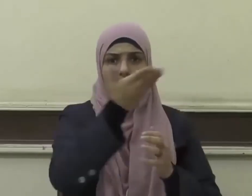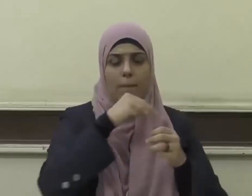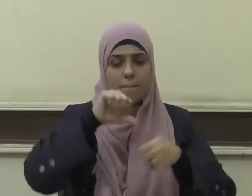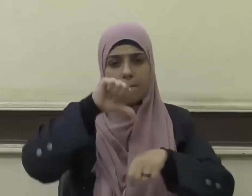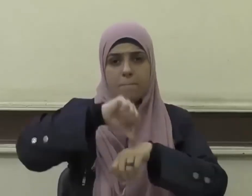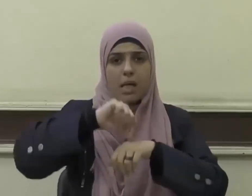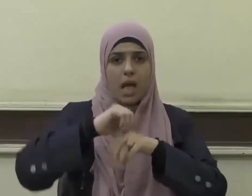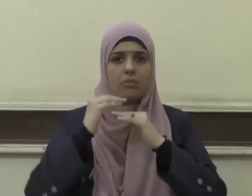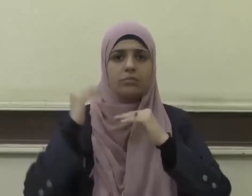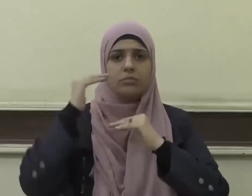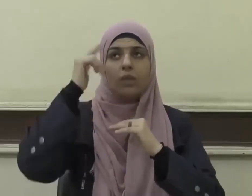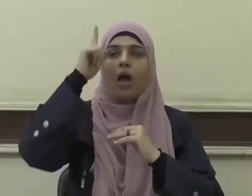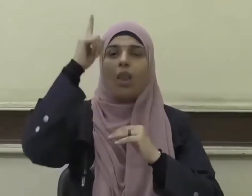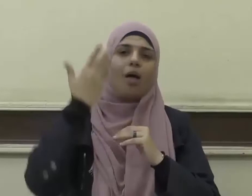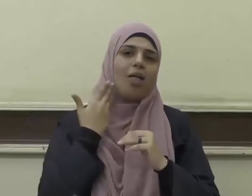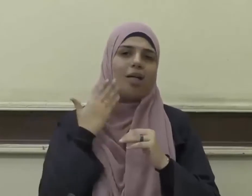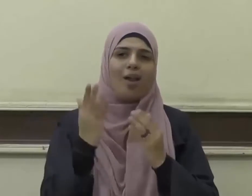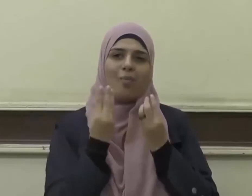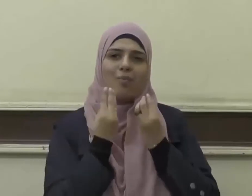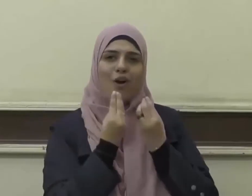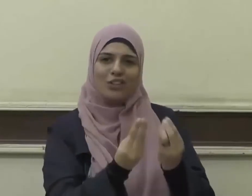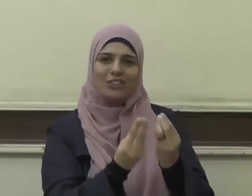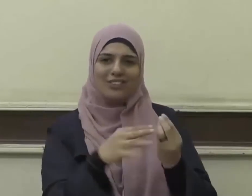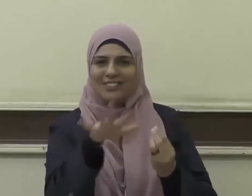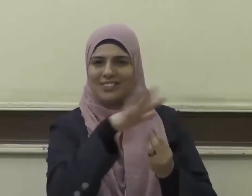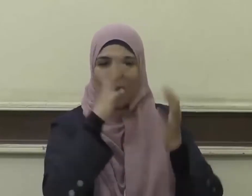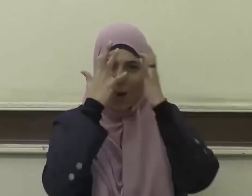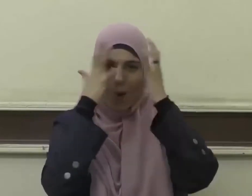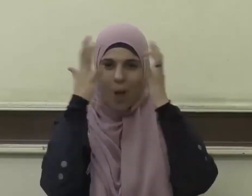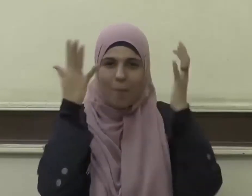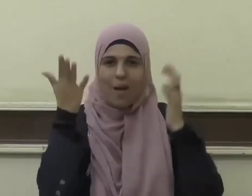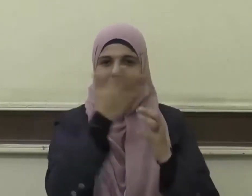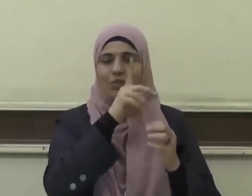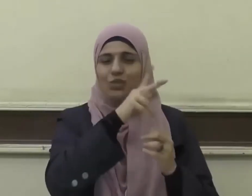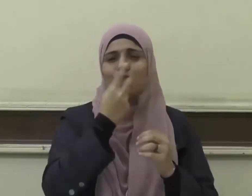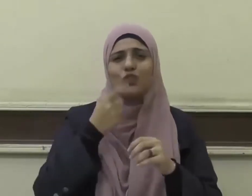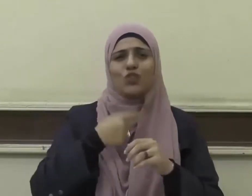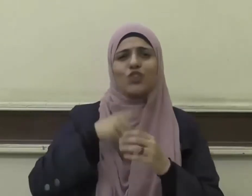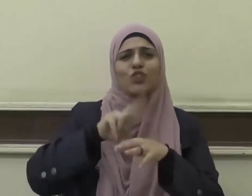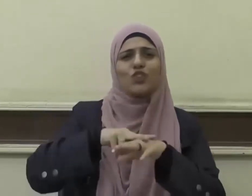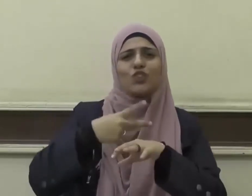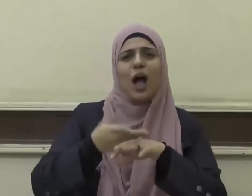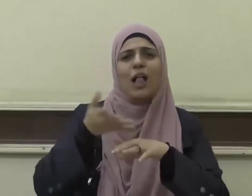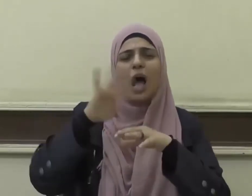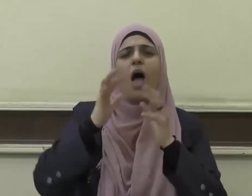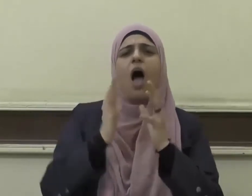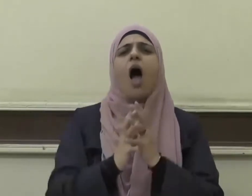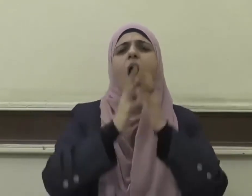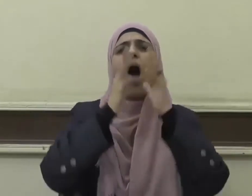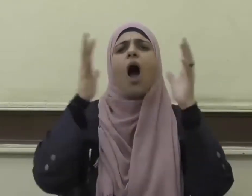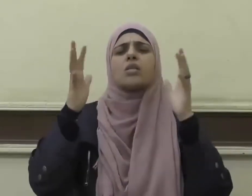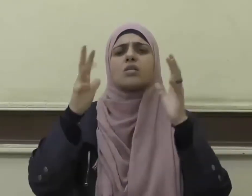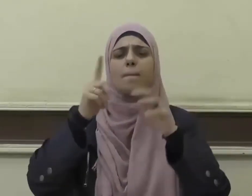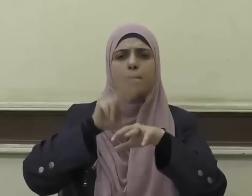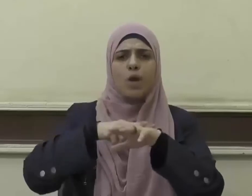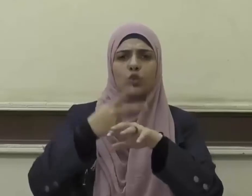شرفهم الله عز وجل بالشهادة على أعظم مشهود فقال